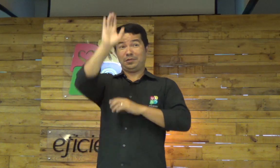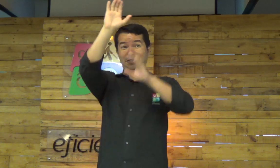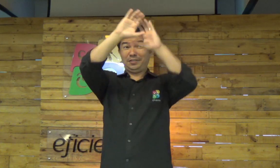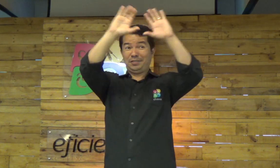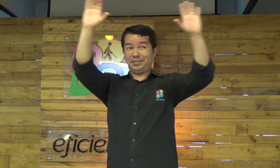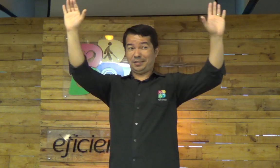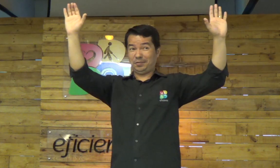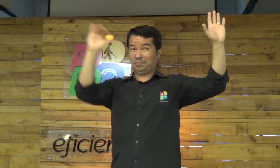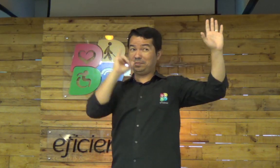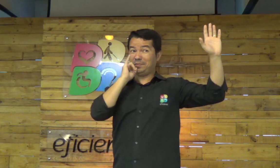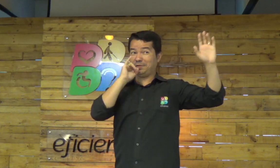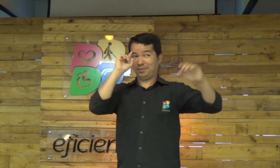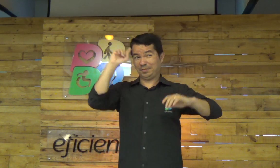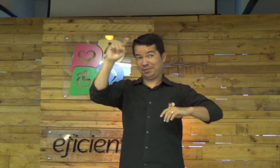No dia que você for para o céu,